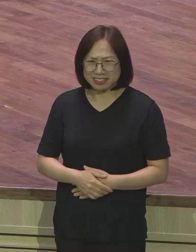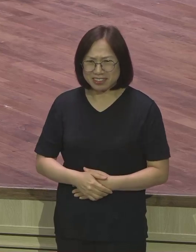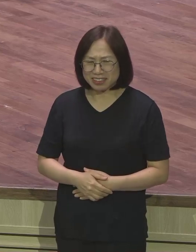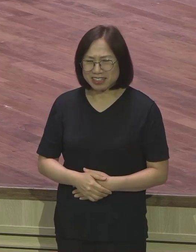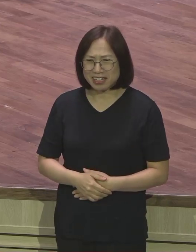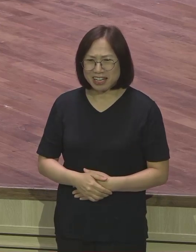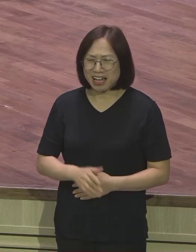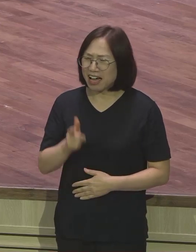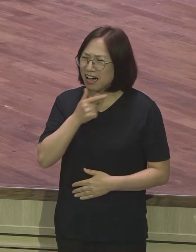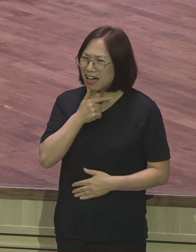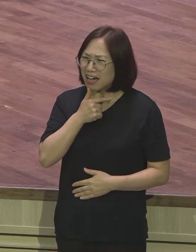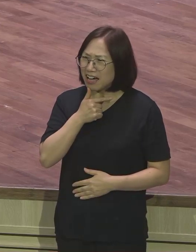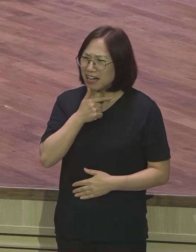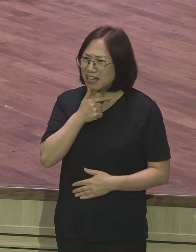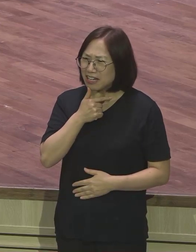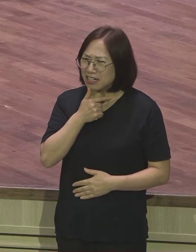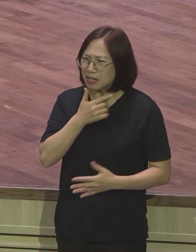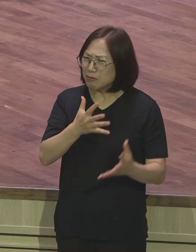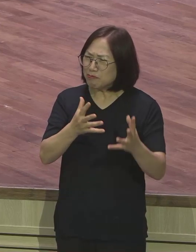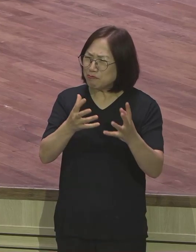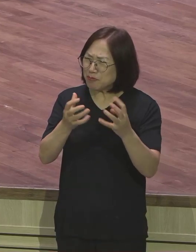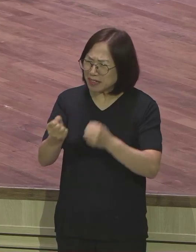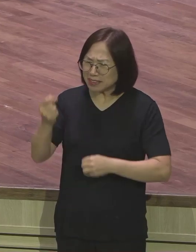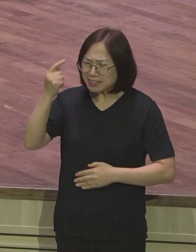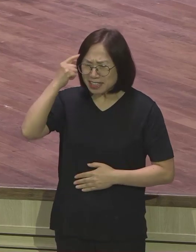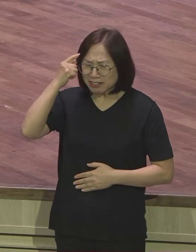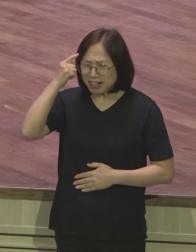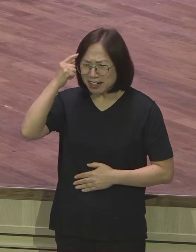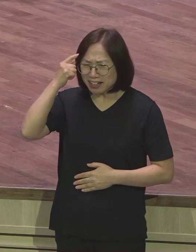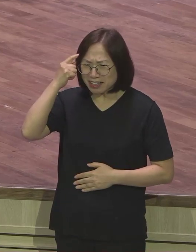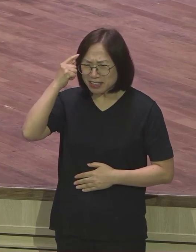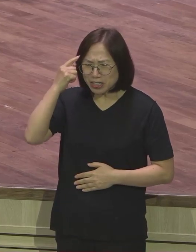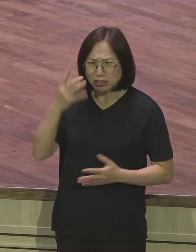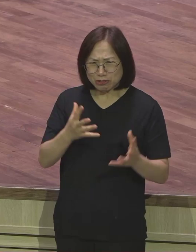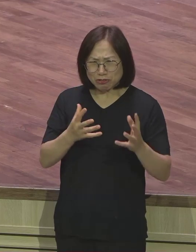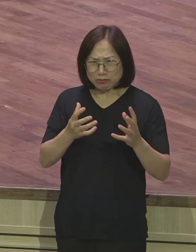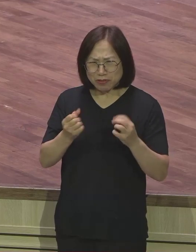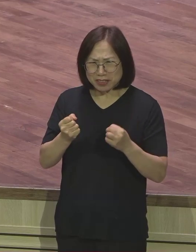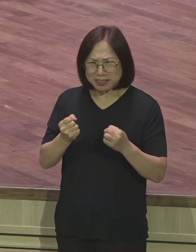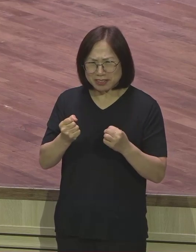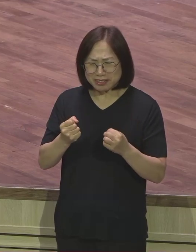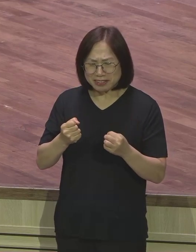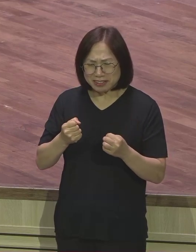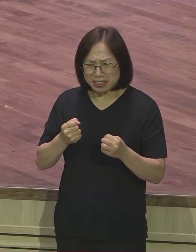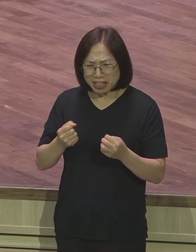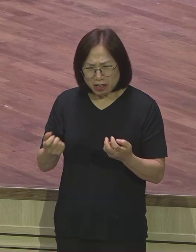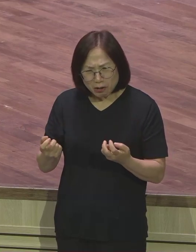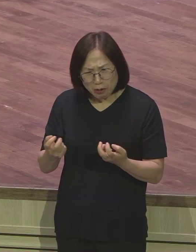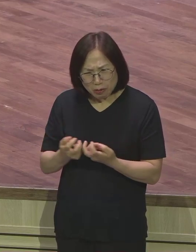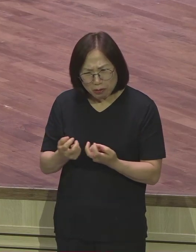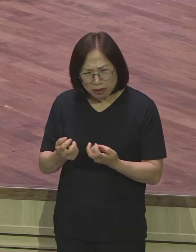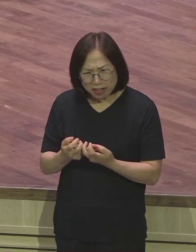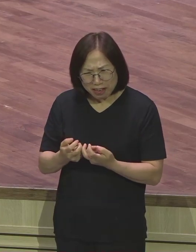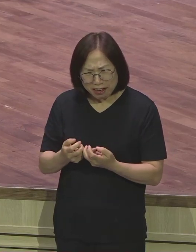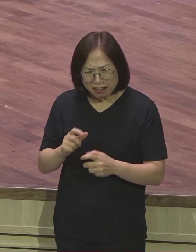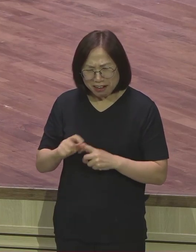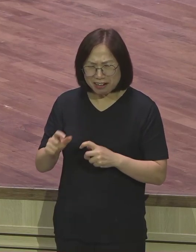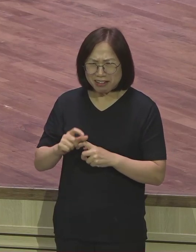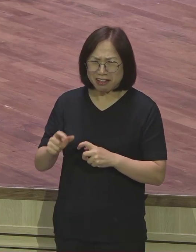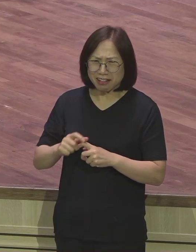그 순간 수많은 생각과 수많은 경우의 수가 떠오르는 거예요 이걸 어떻게 해야 되느냐 내일